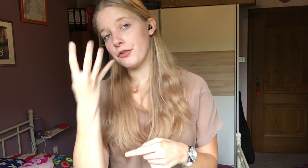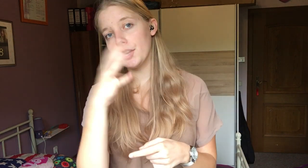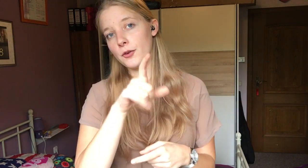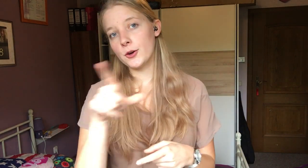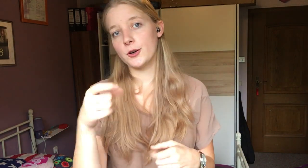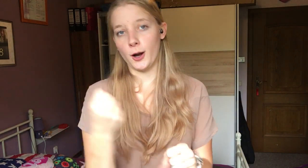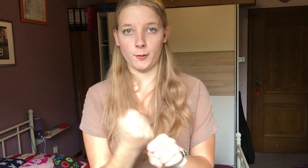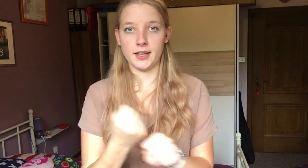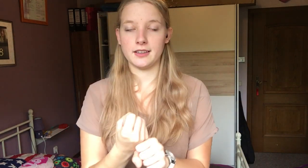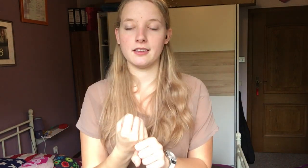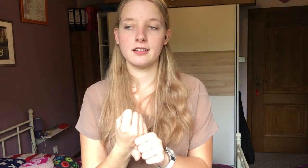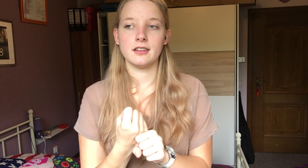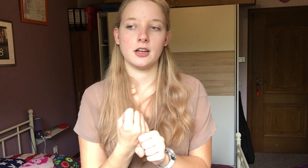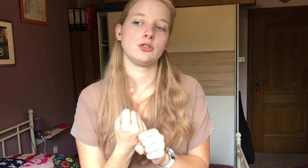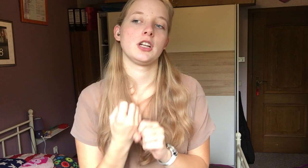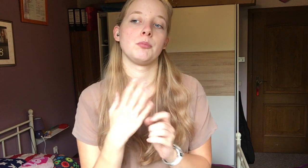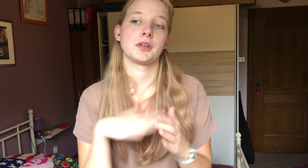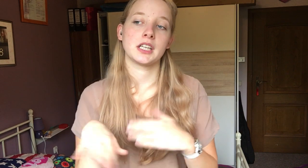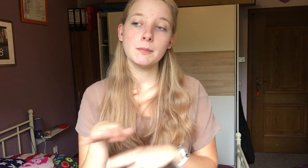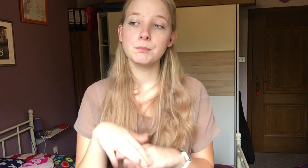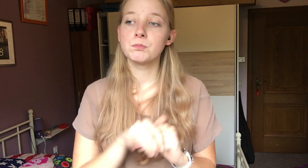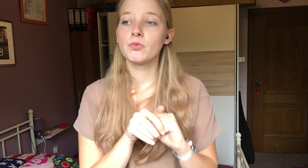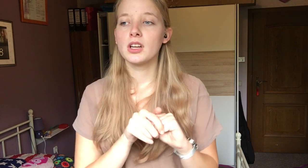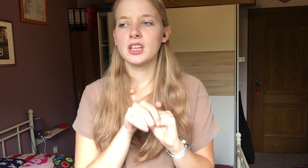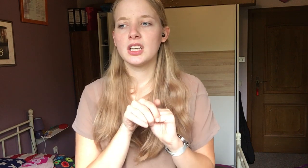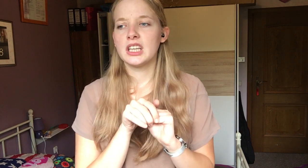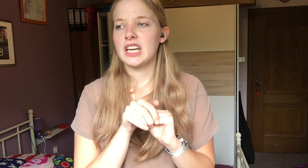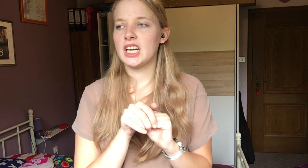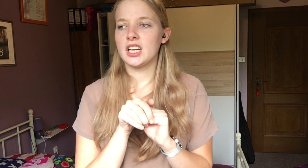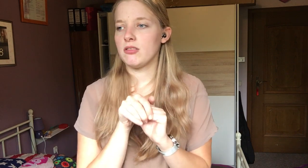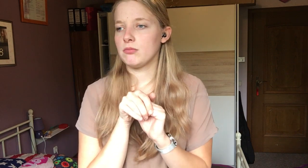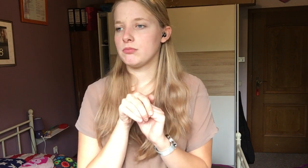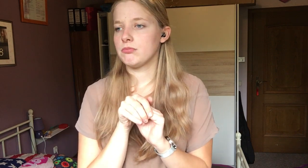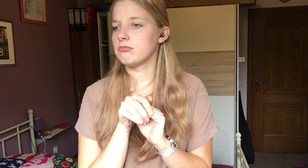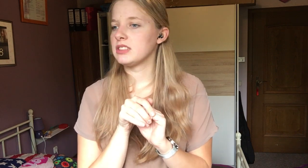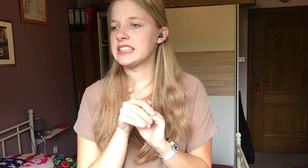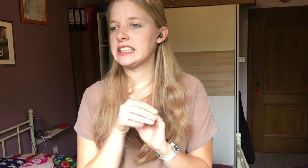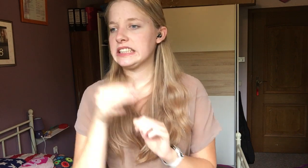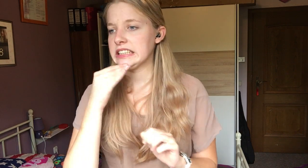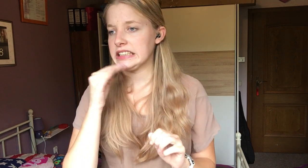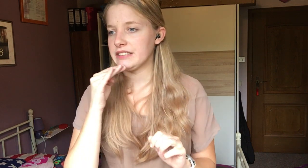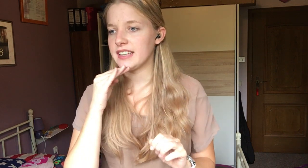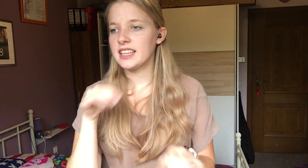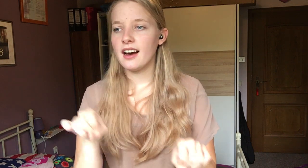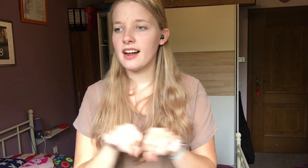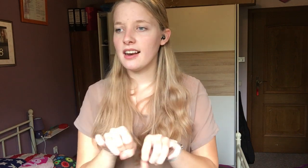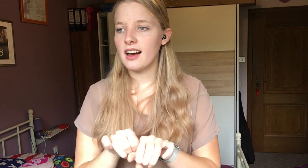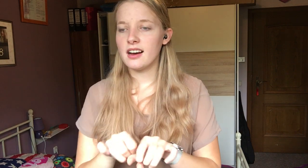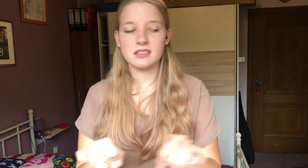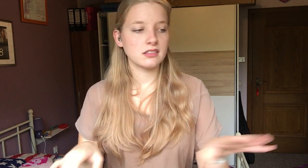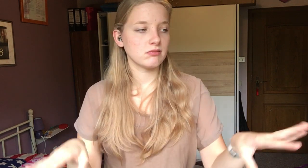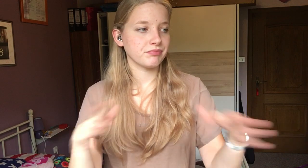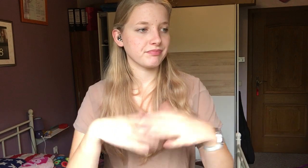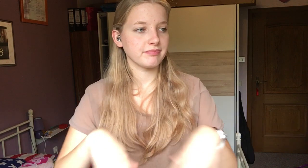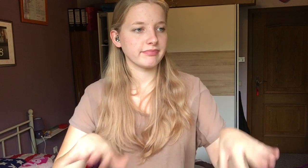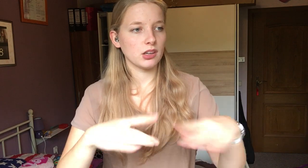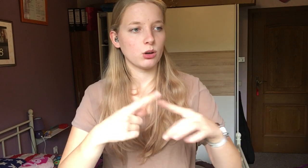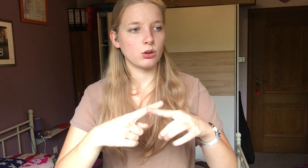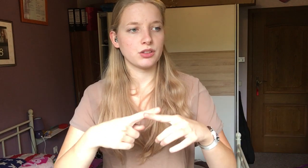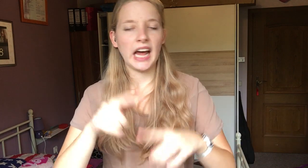vier Wochen arbeiten, also in einem Betrieb, die Wasseranlagen und